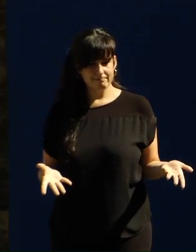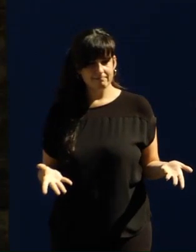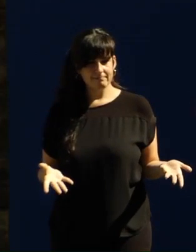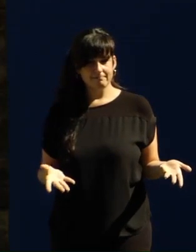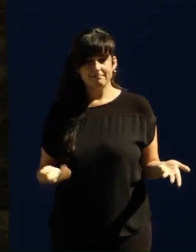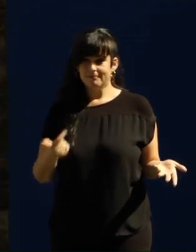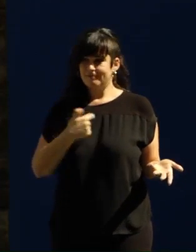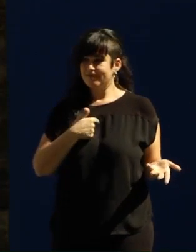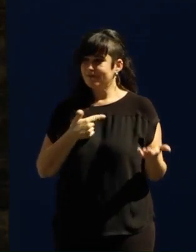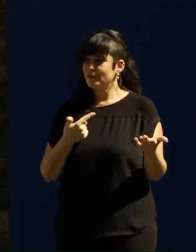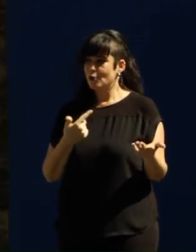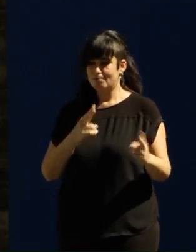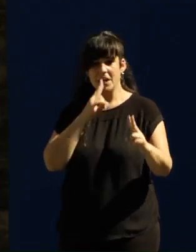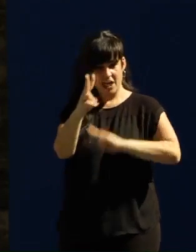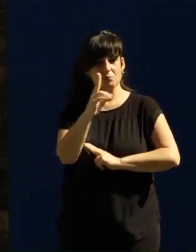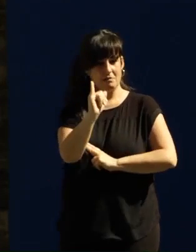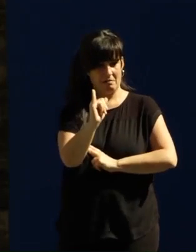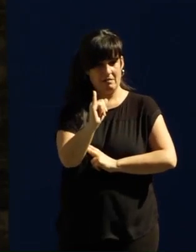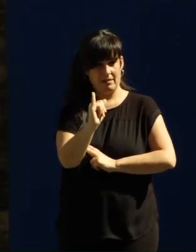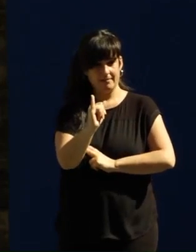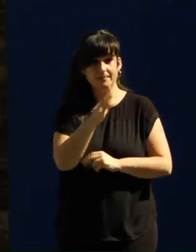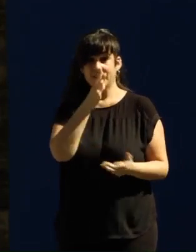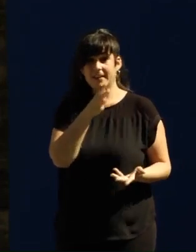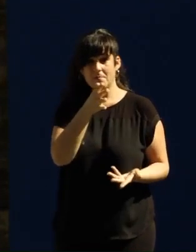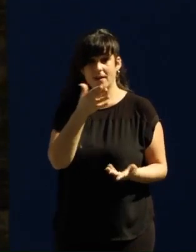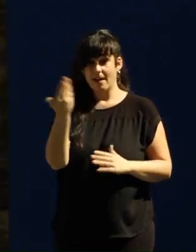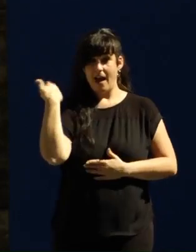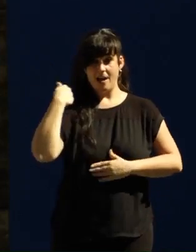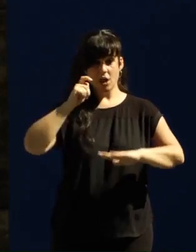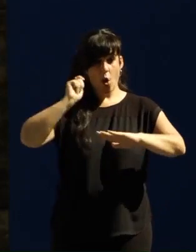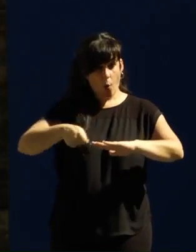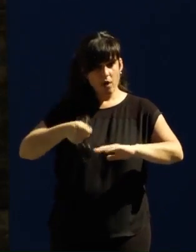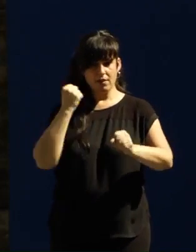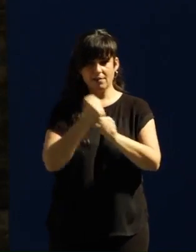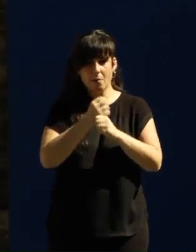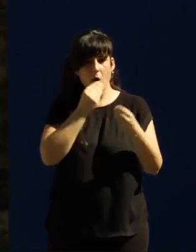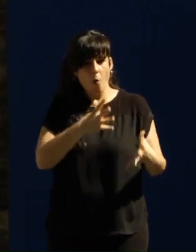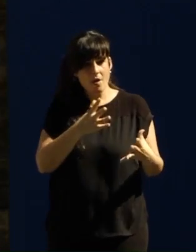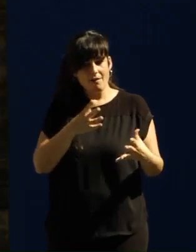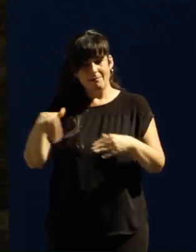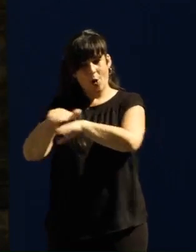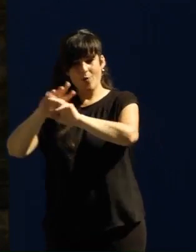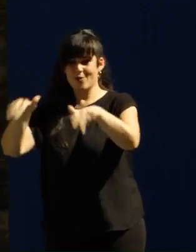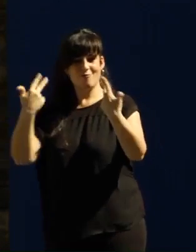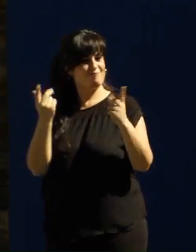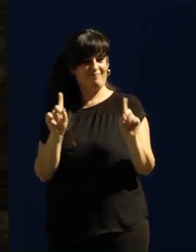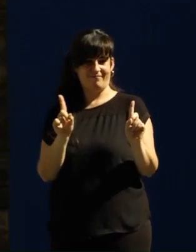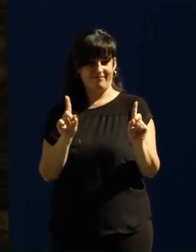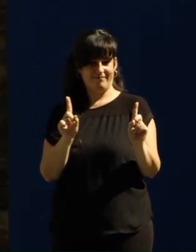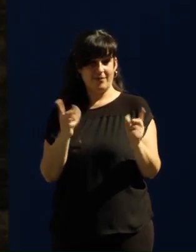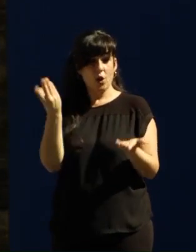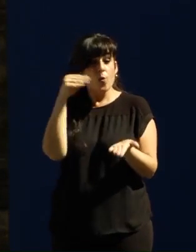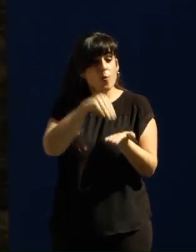Pues yo me atrevo a proponer una respuesta. Ha pasado que no les dejaban hacer su trabajo. Ha pasado que ha habido muchos que seguramente se han